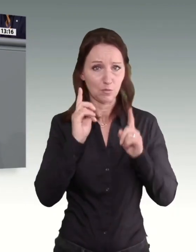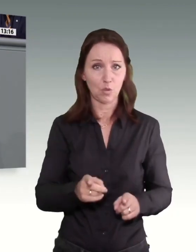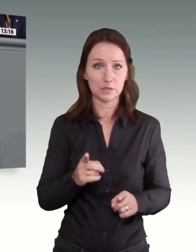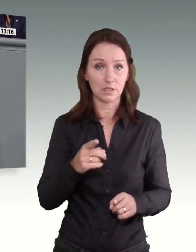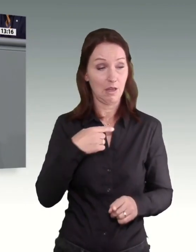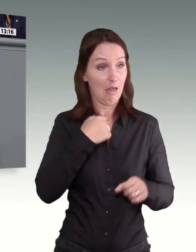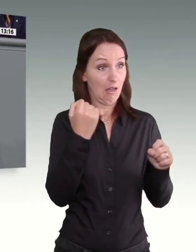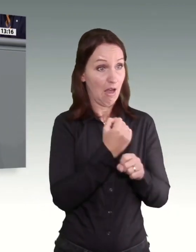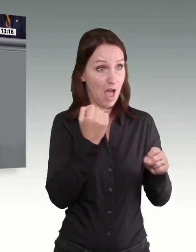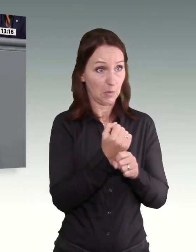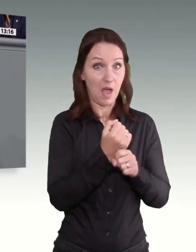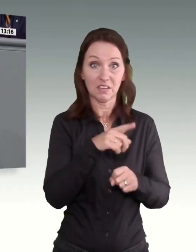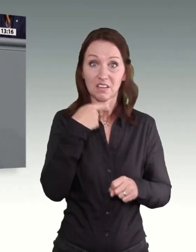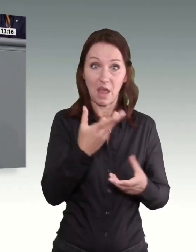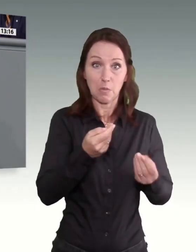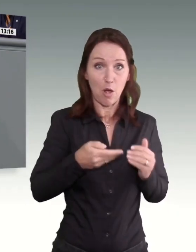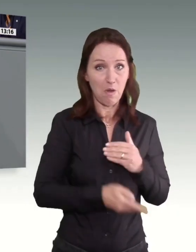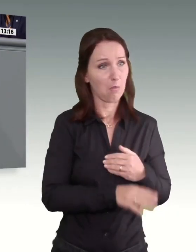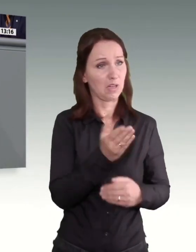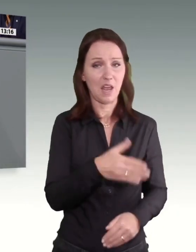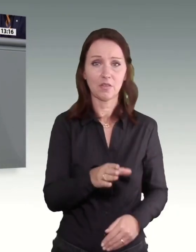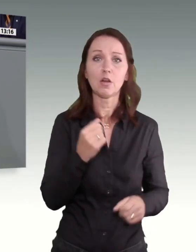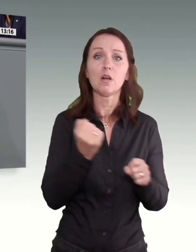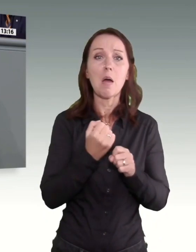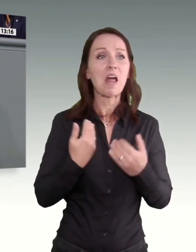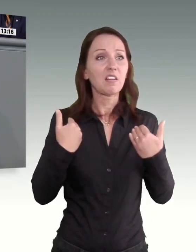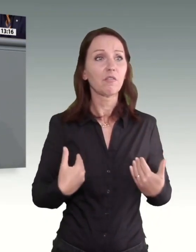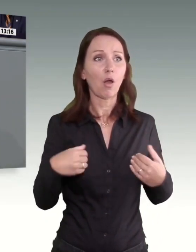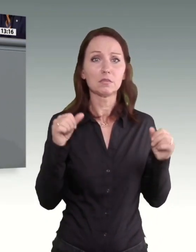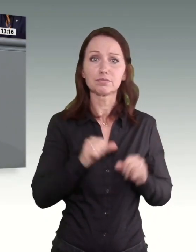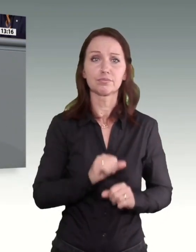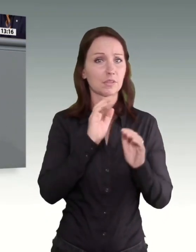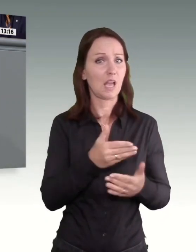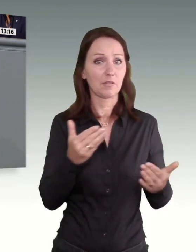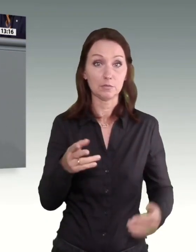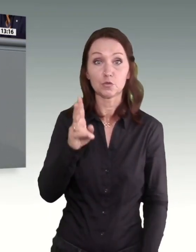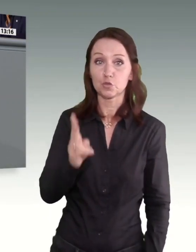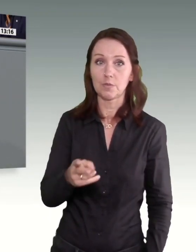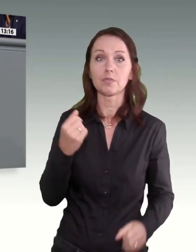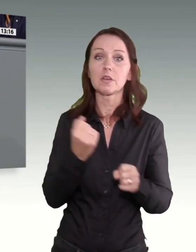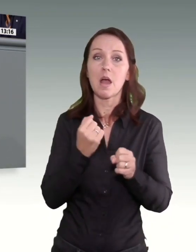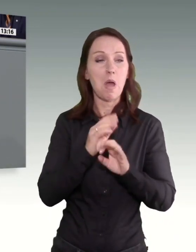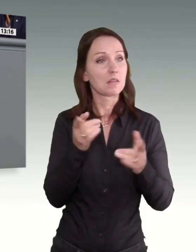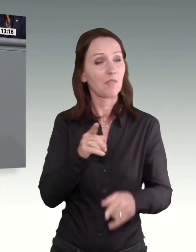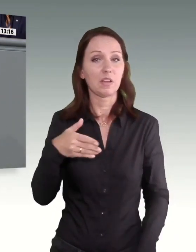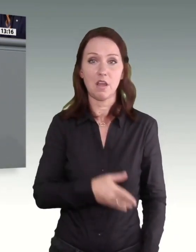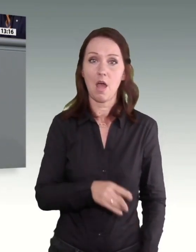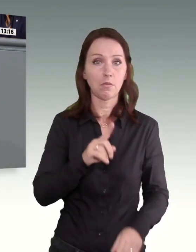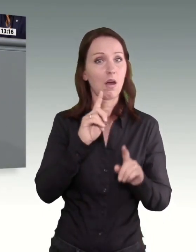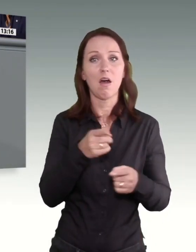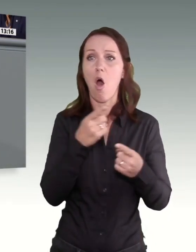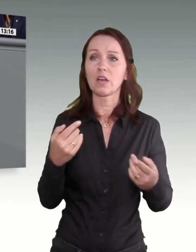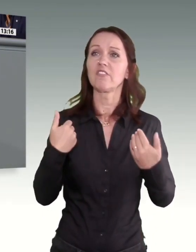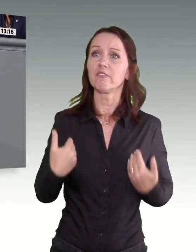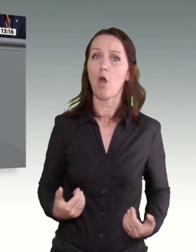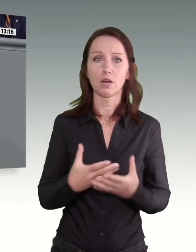darf und Arbeit nicht entwürdigen darf. Ja, Arbeit darf nicht arm machen und nicht entwürdigen. Ein gesetzlicher